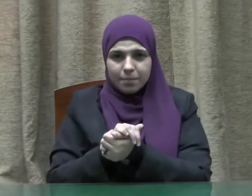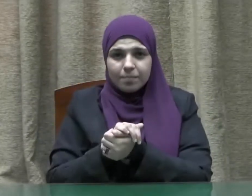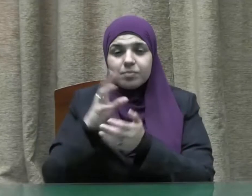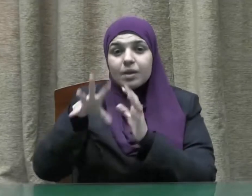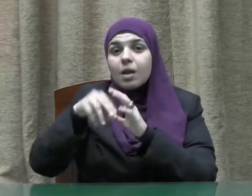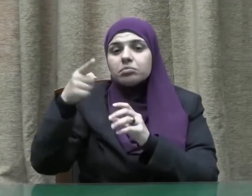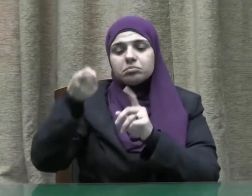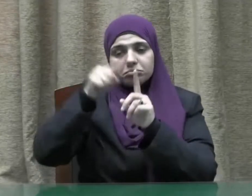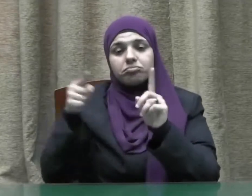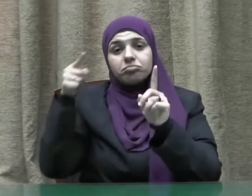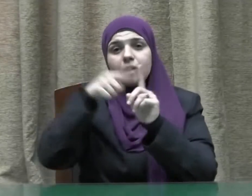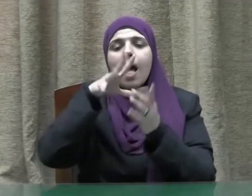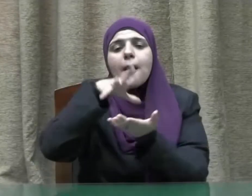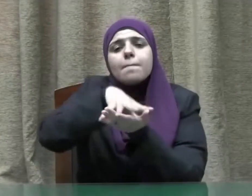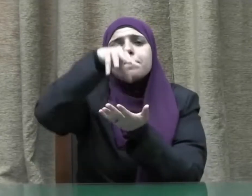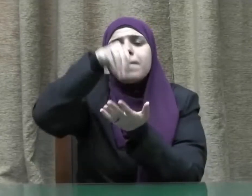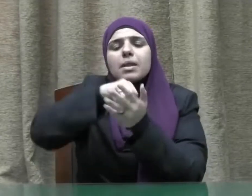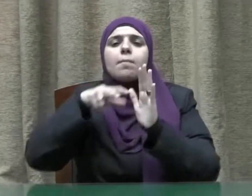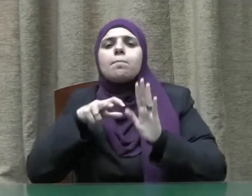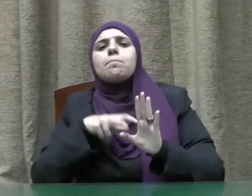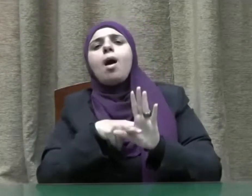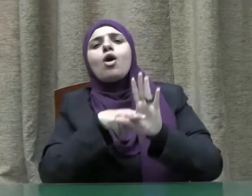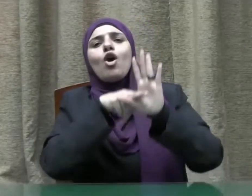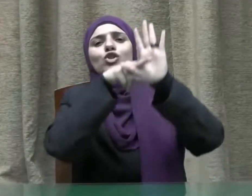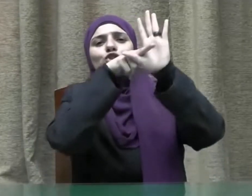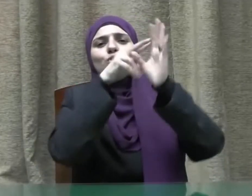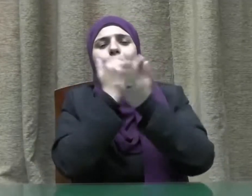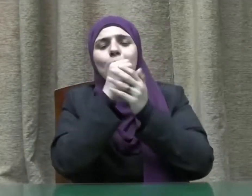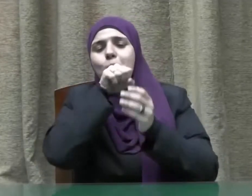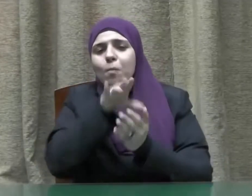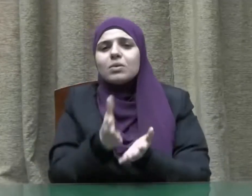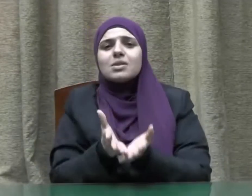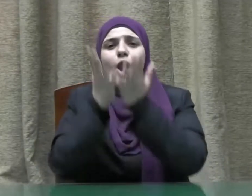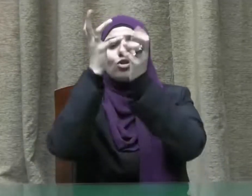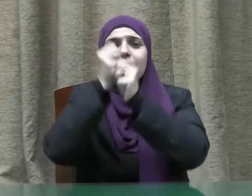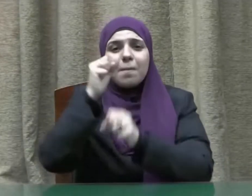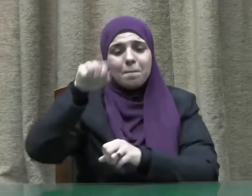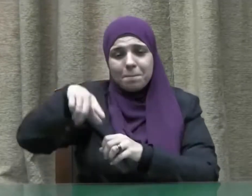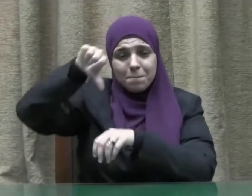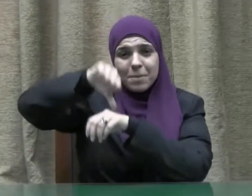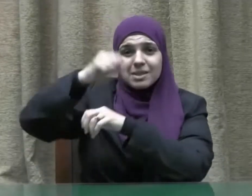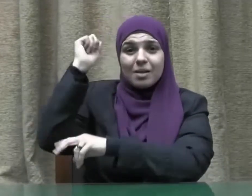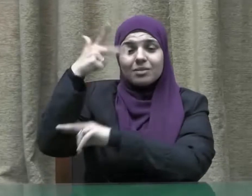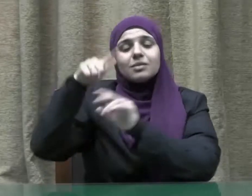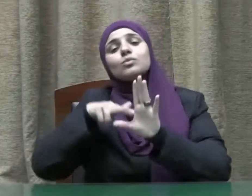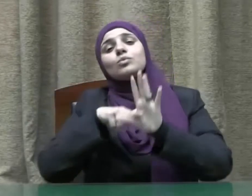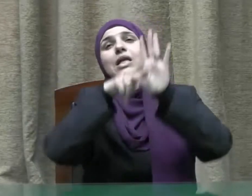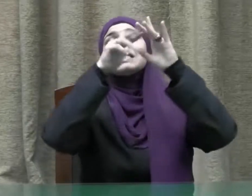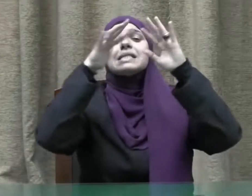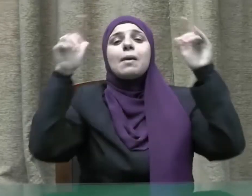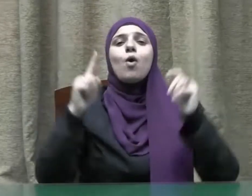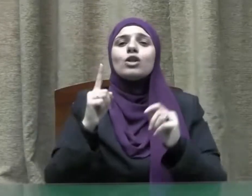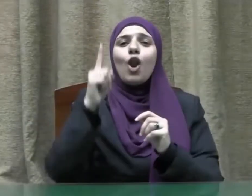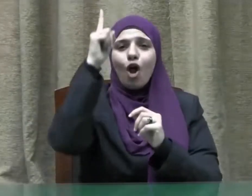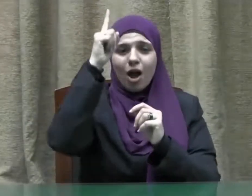وسلم ومنه بدأ معراجه صلى الله عليه وسلم إلى السماوات العلا